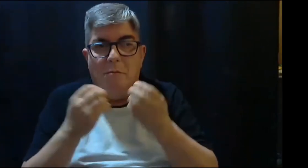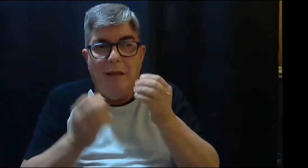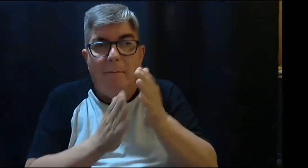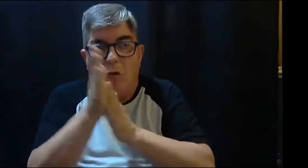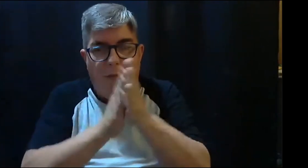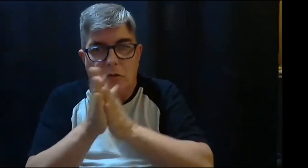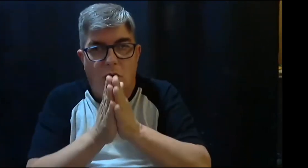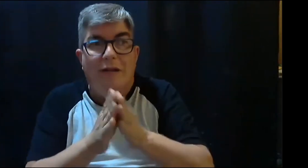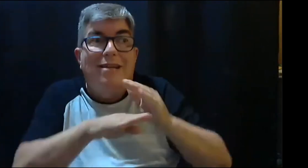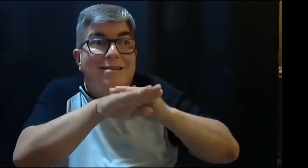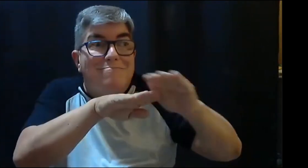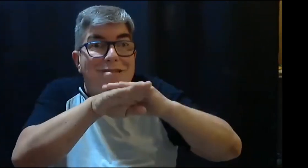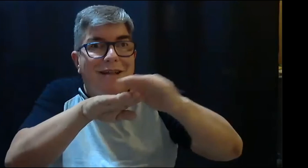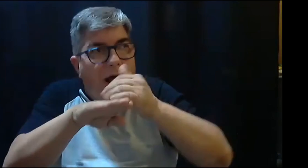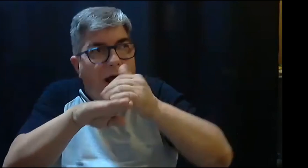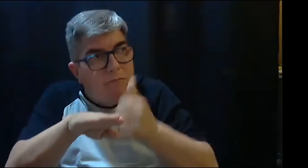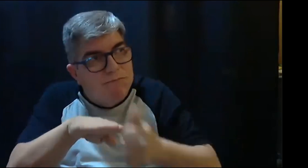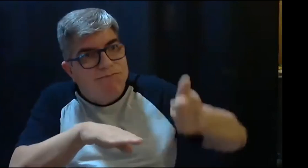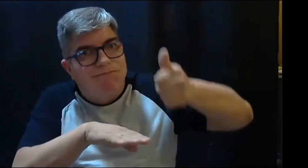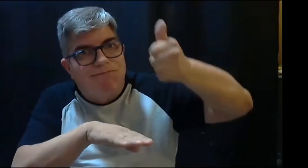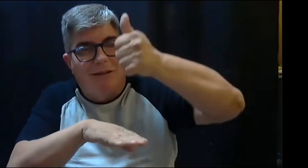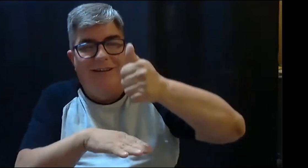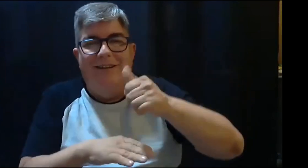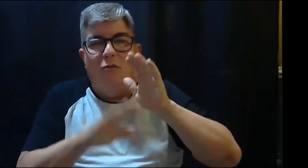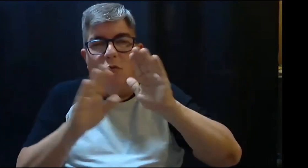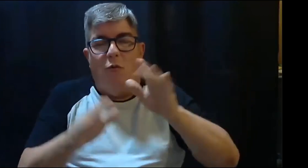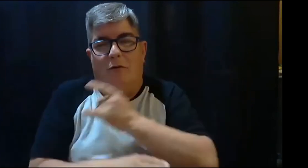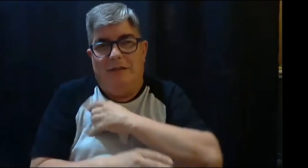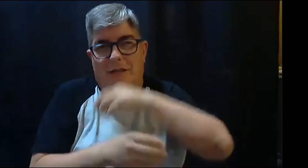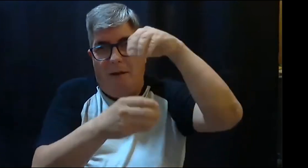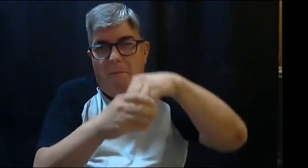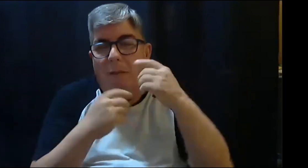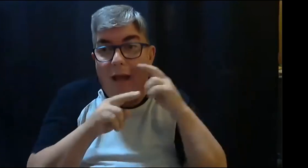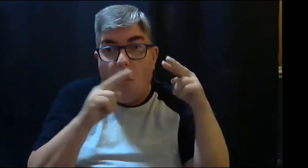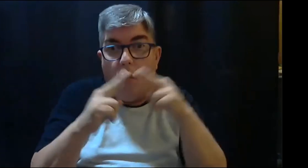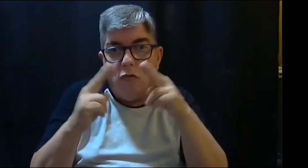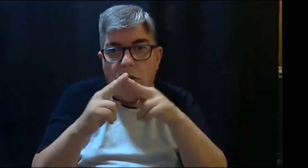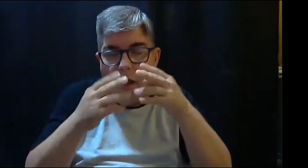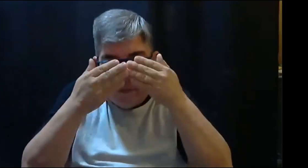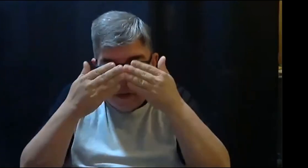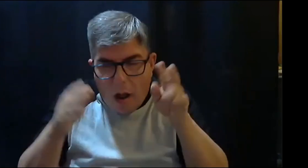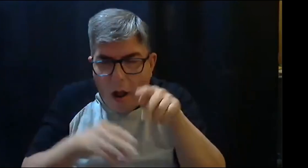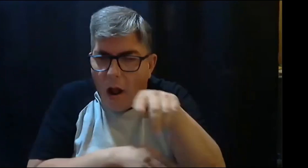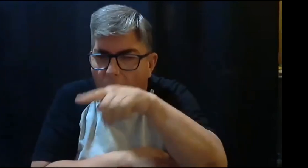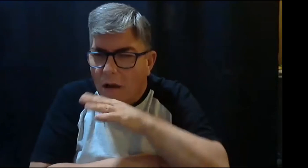esfuerzo y pensar en esto. Debe, pues, por supuesto, generarse encuentros, que desde la dirección de la Universidad del Valle